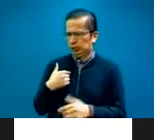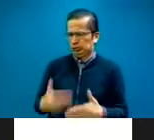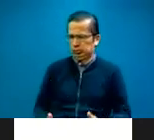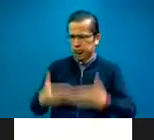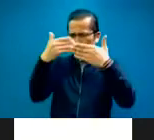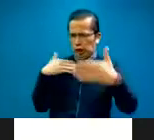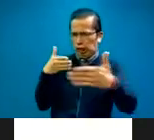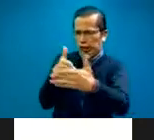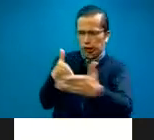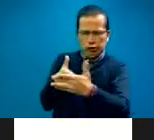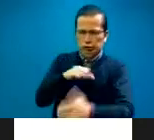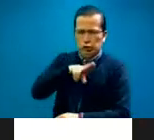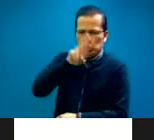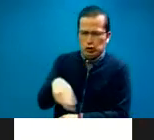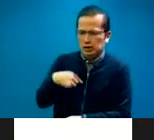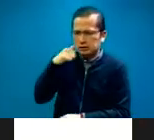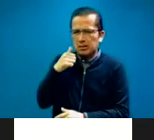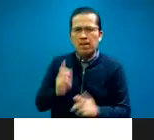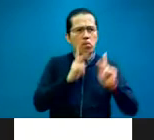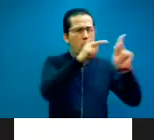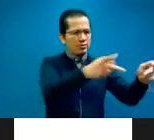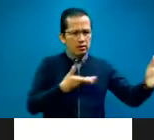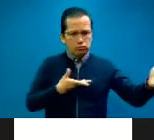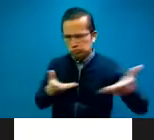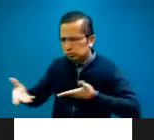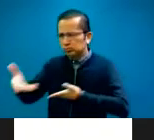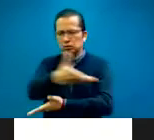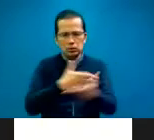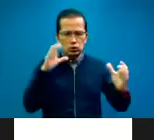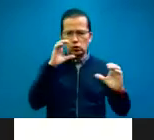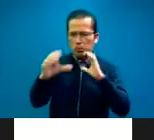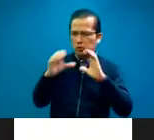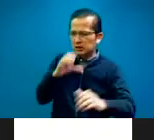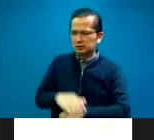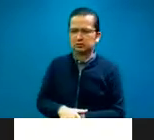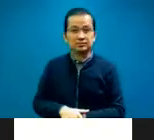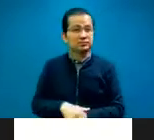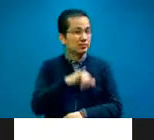Es correcto, es totalmente contradictorio, es contradictorio a la realidad.